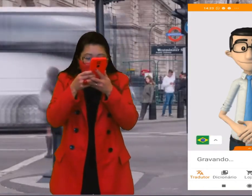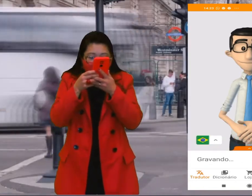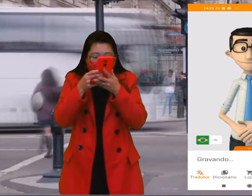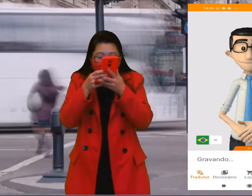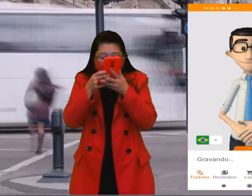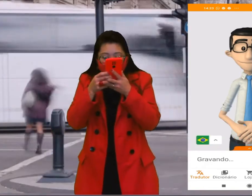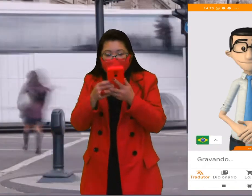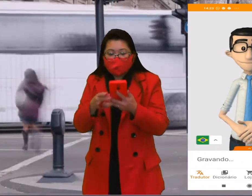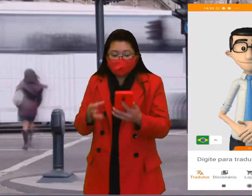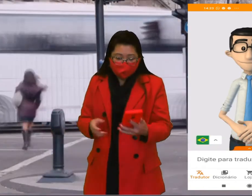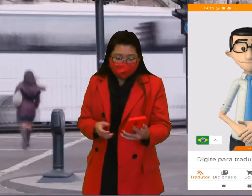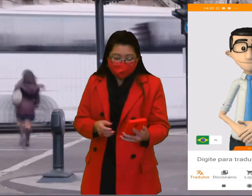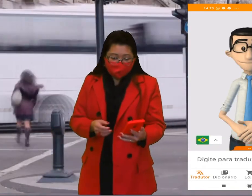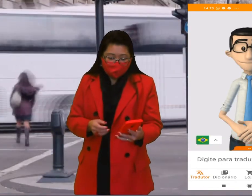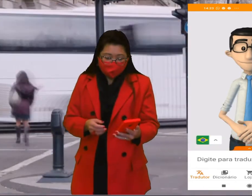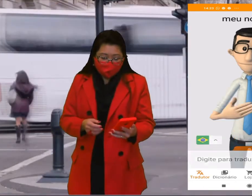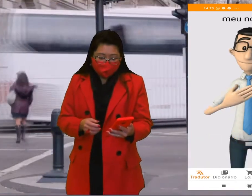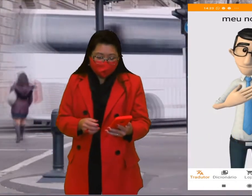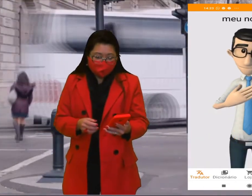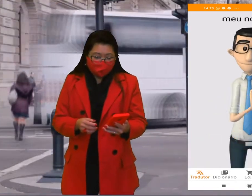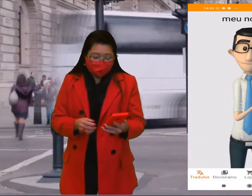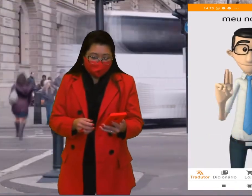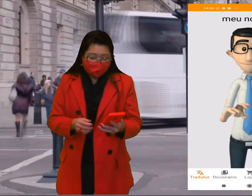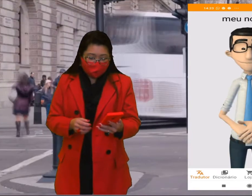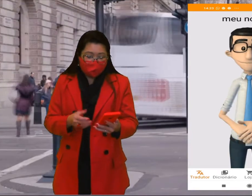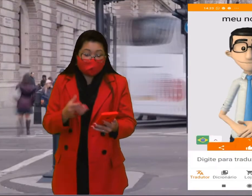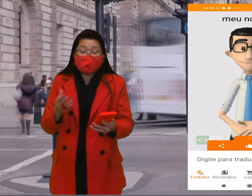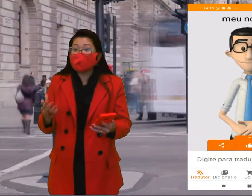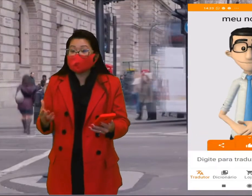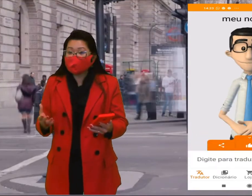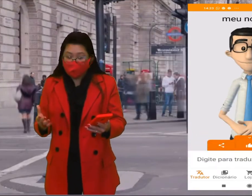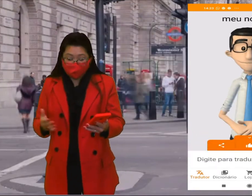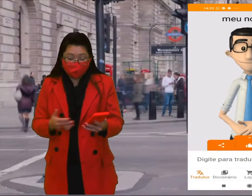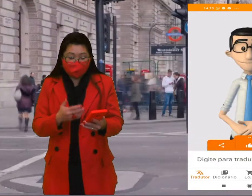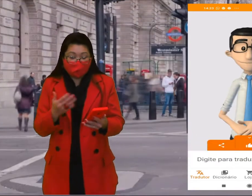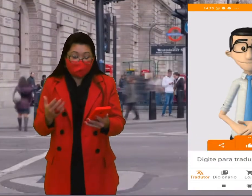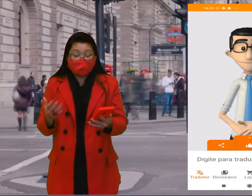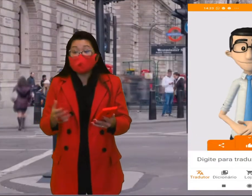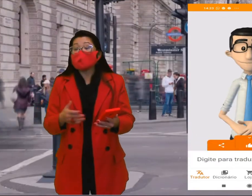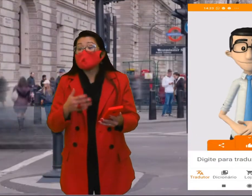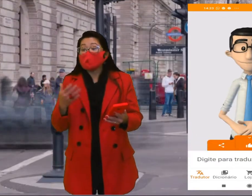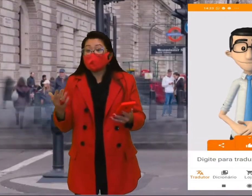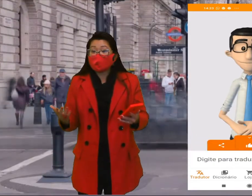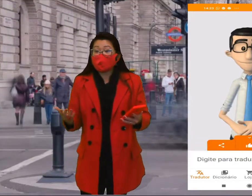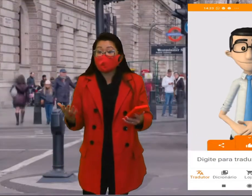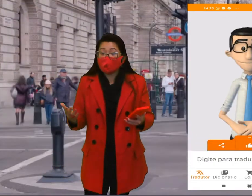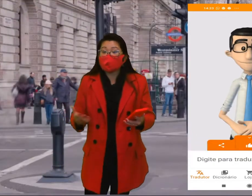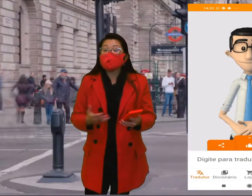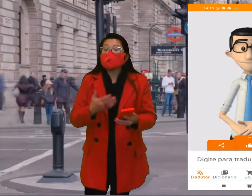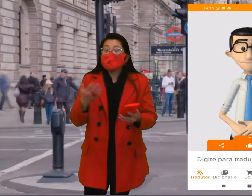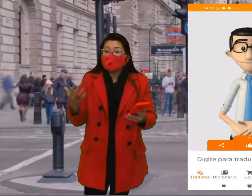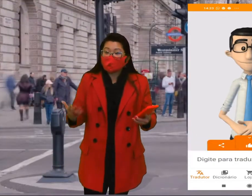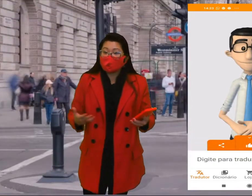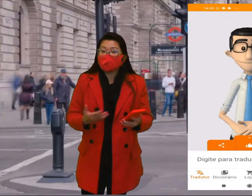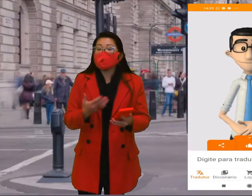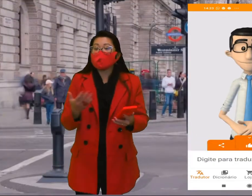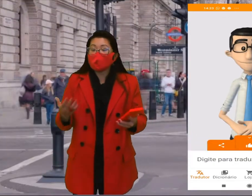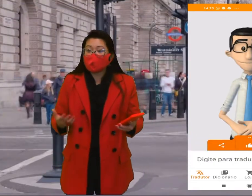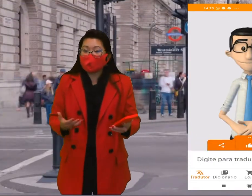é... Olha que fantástico! Então, ele faz todo, gesticula aí